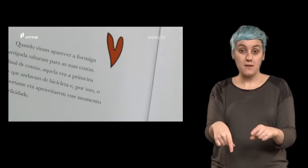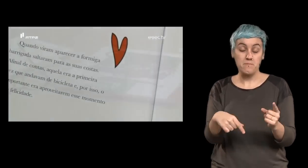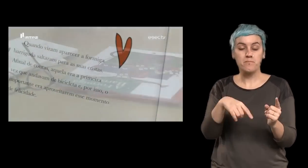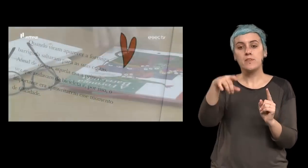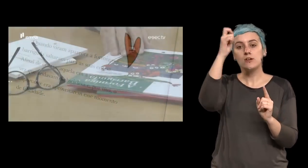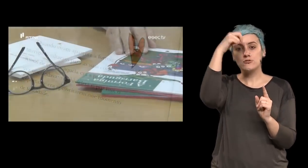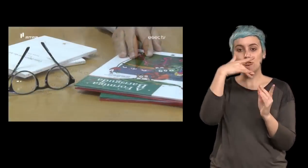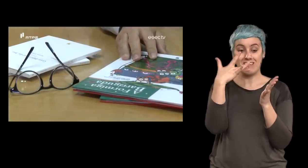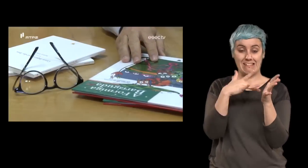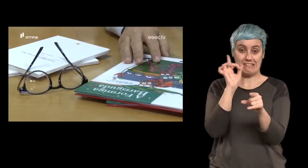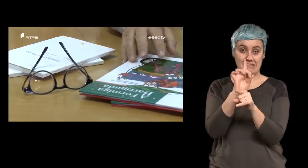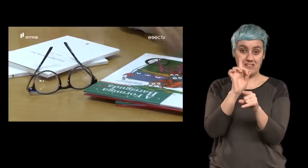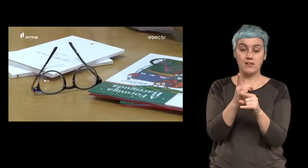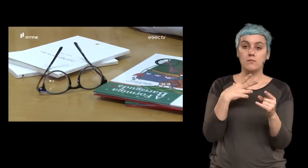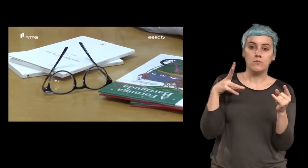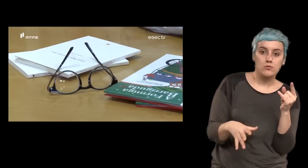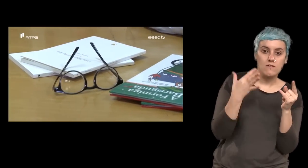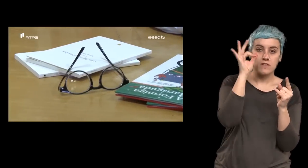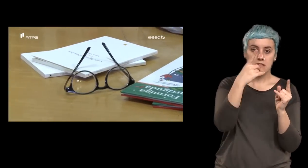contada no mesmo livro em português francês e inglês